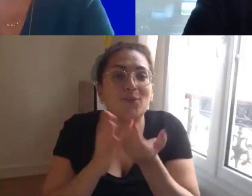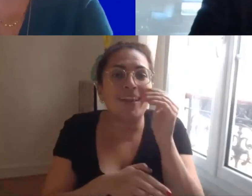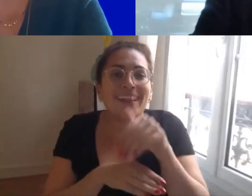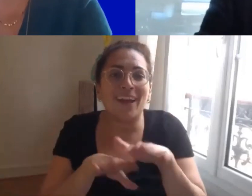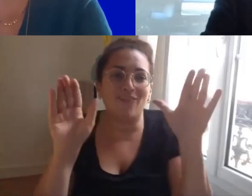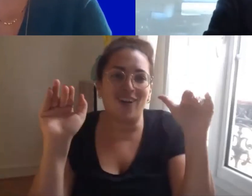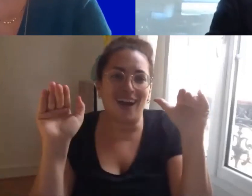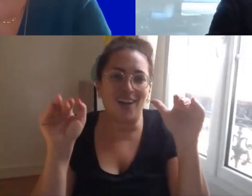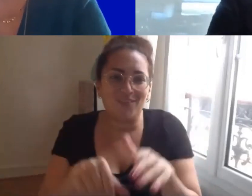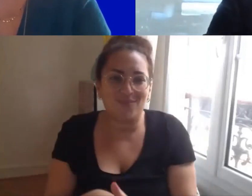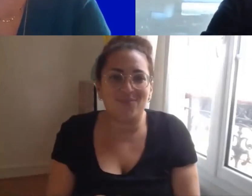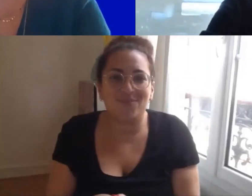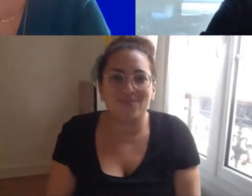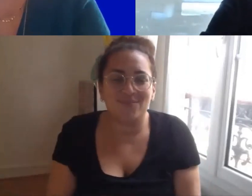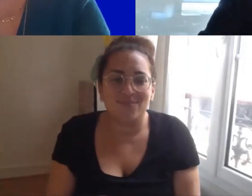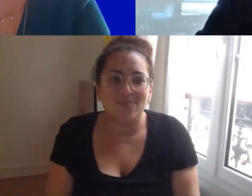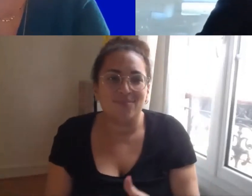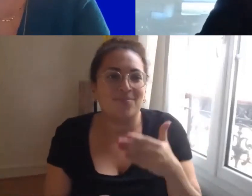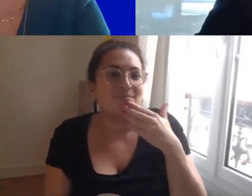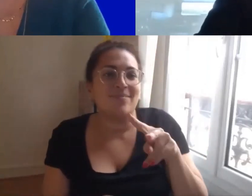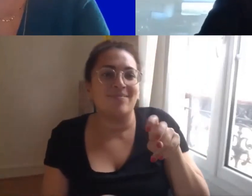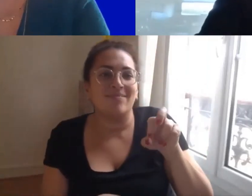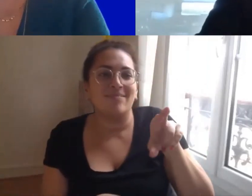merci Véronique au revoir